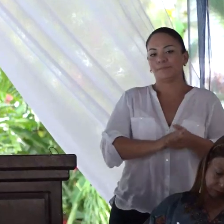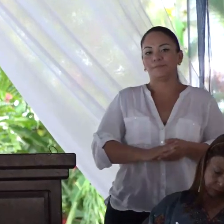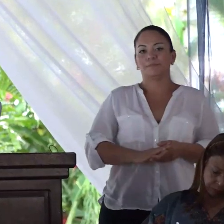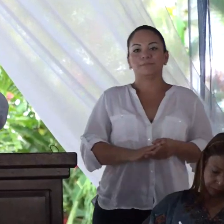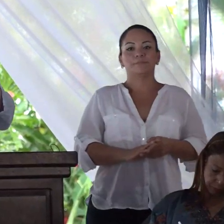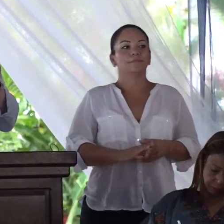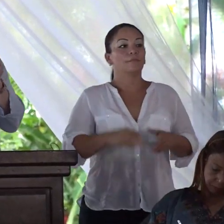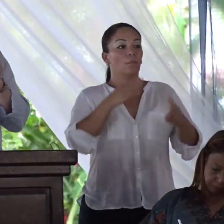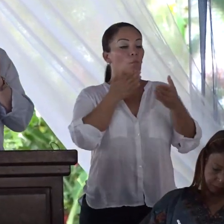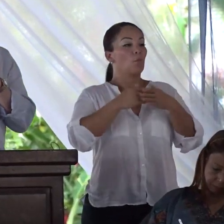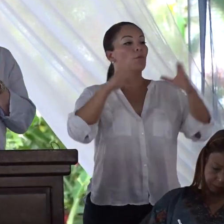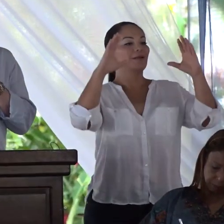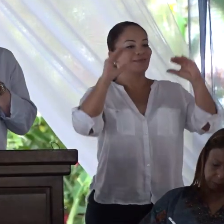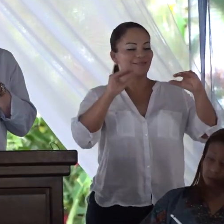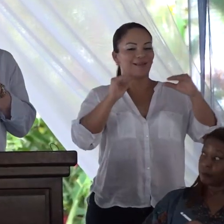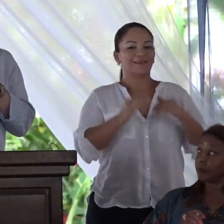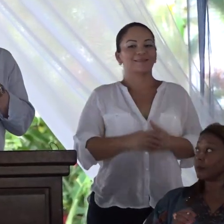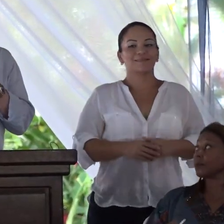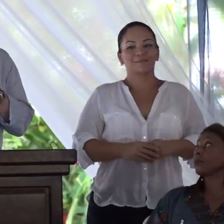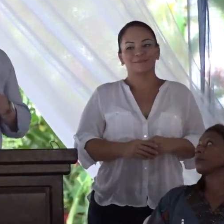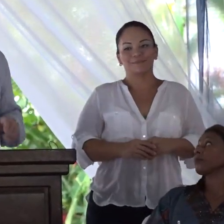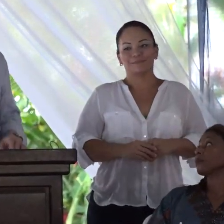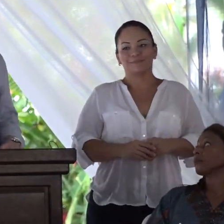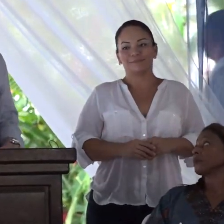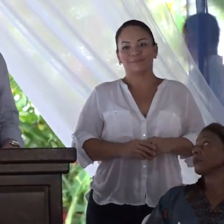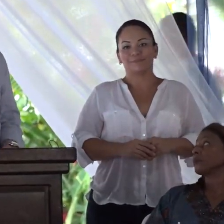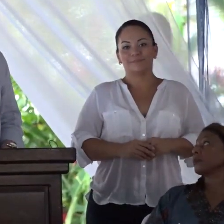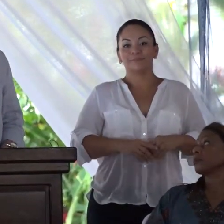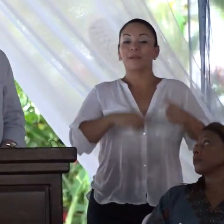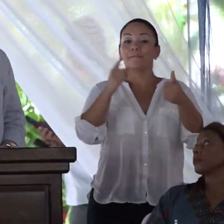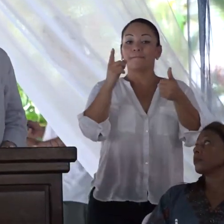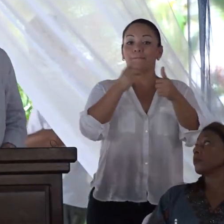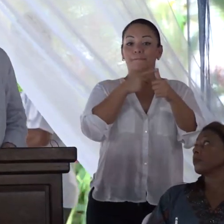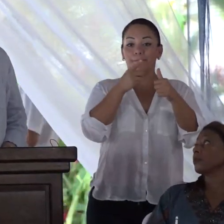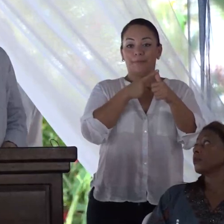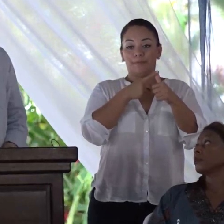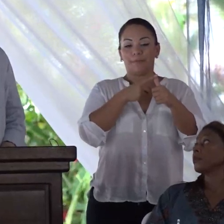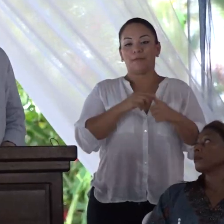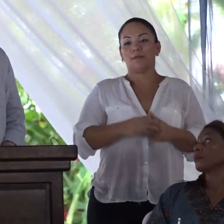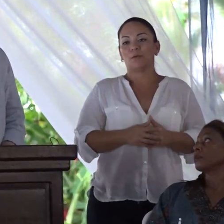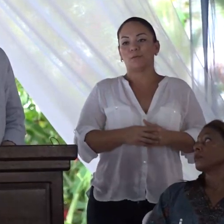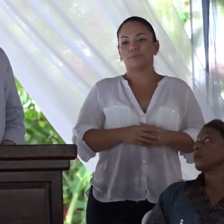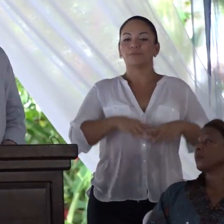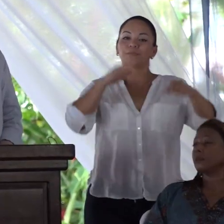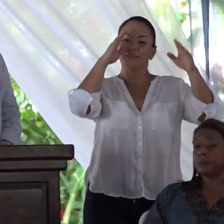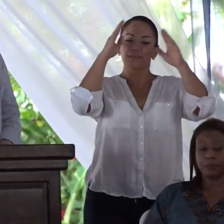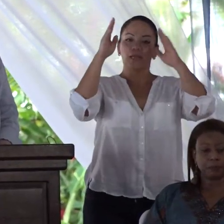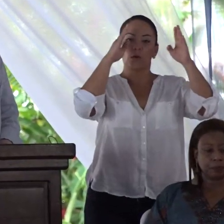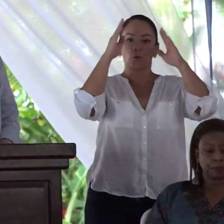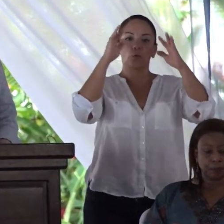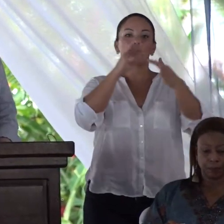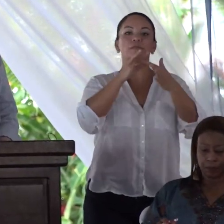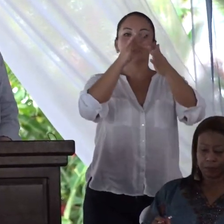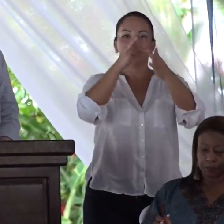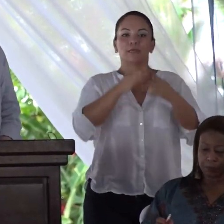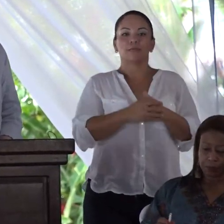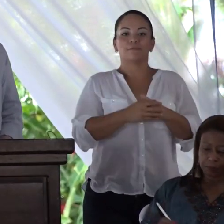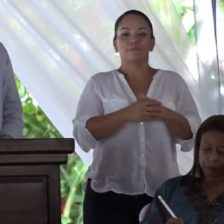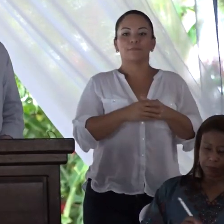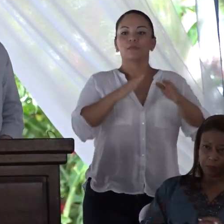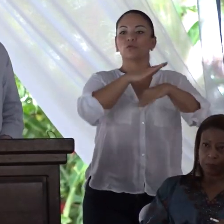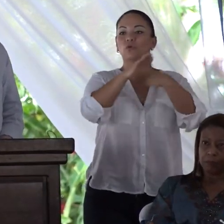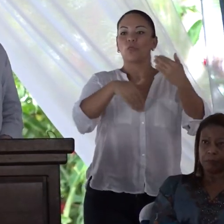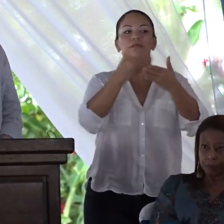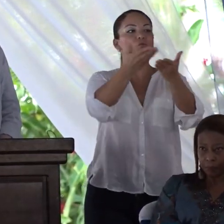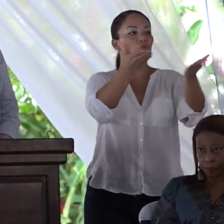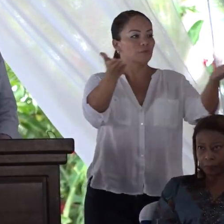Muy buenas tardes, primero que todo un saludo muy especial a todas